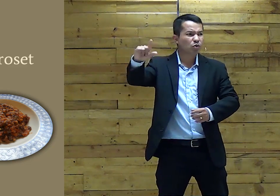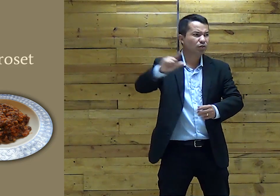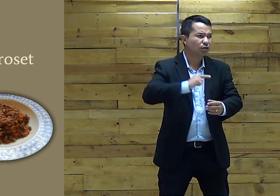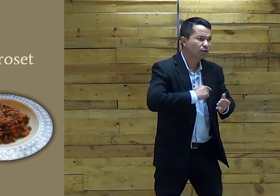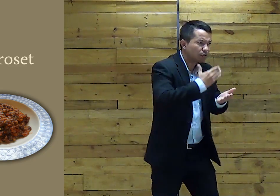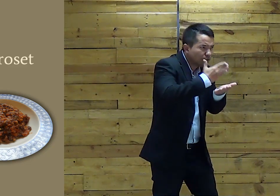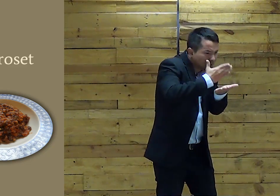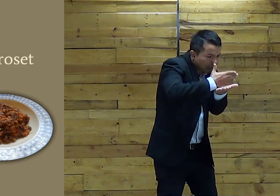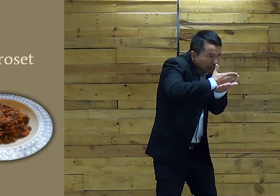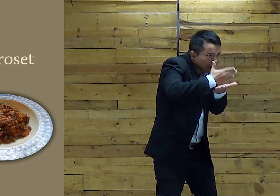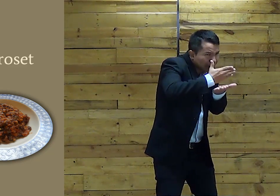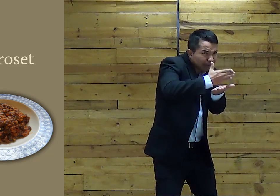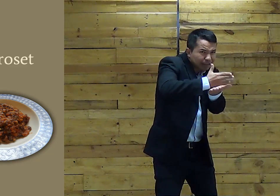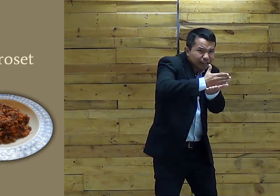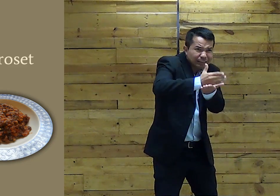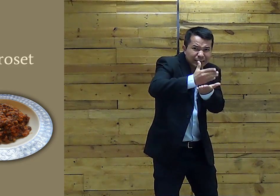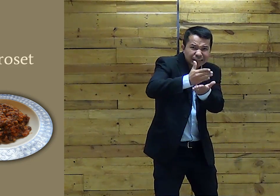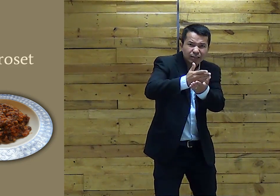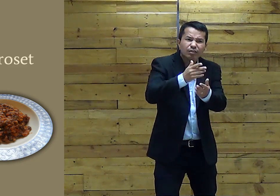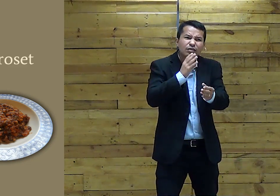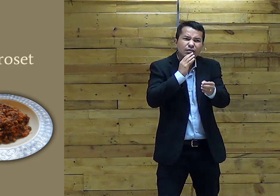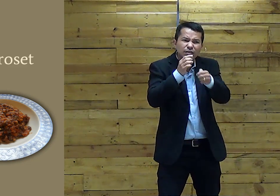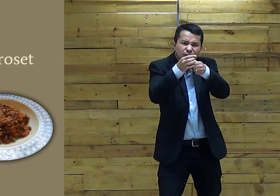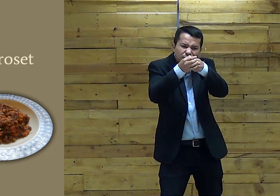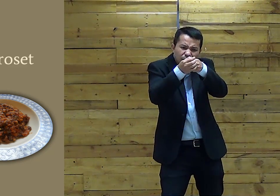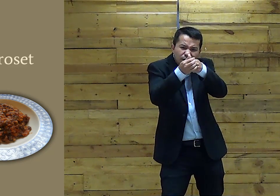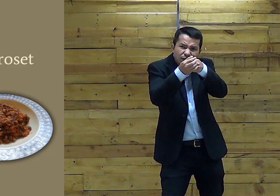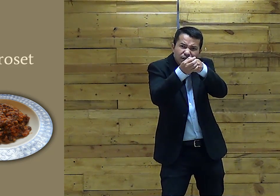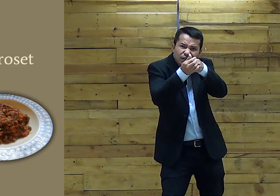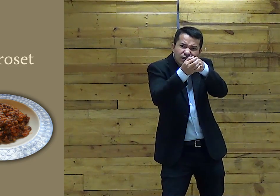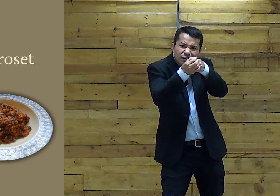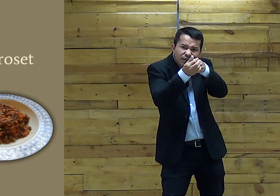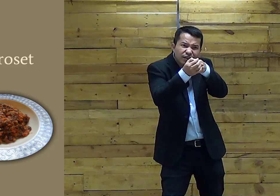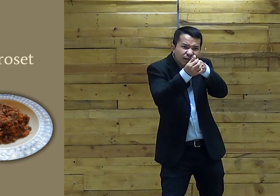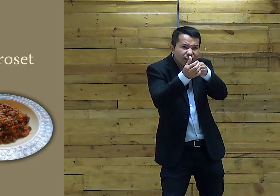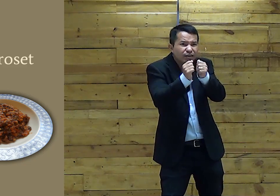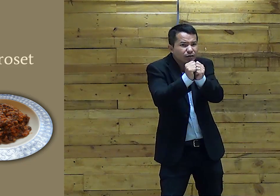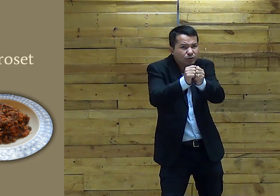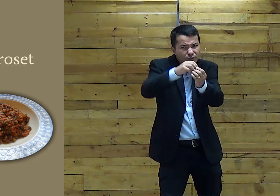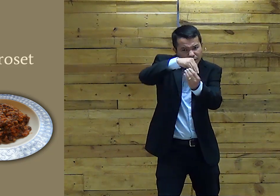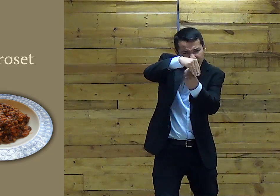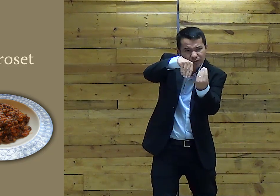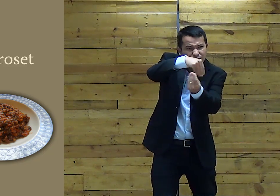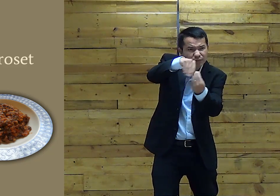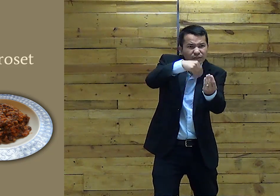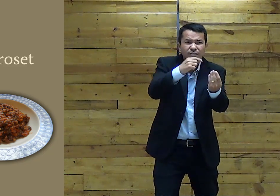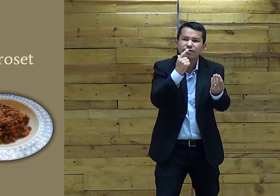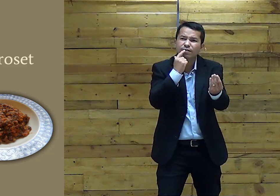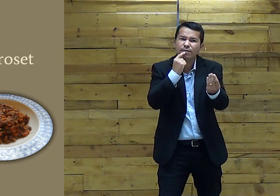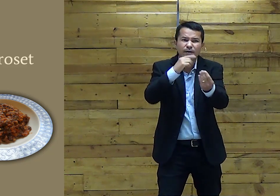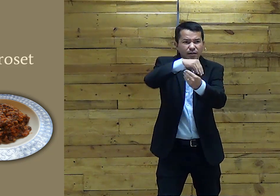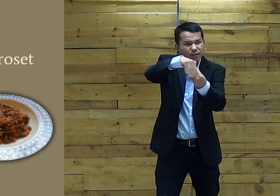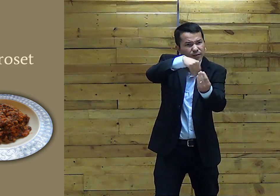Outra coisa Que eles comeram Também Foi Essas Se cereais